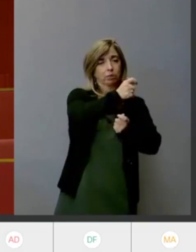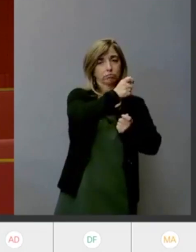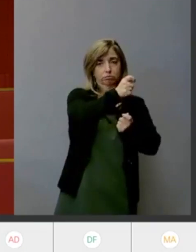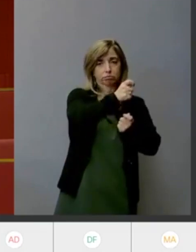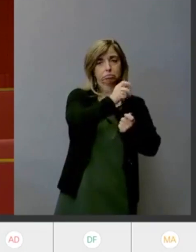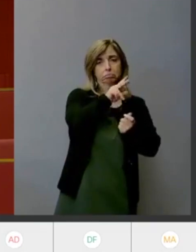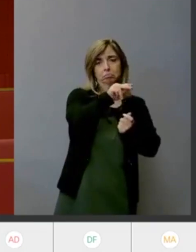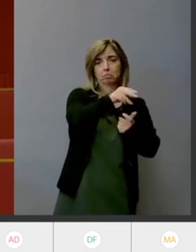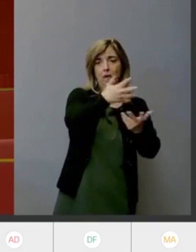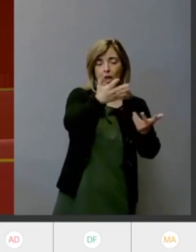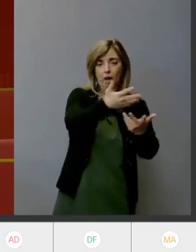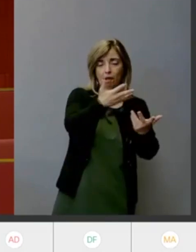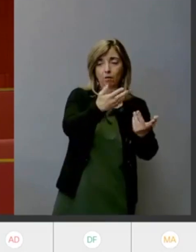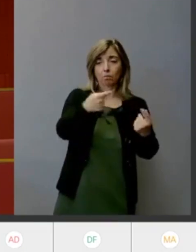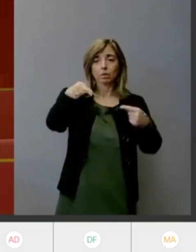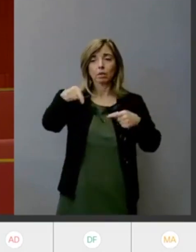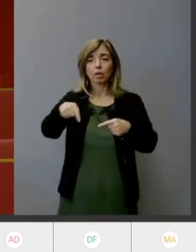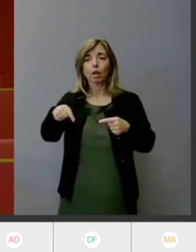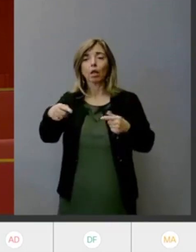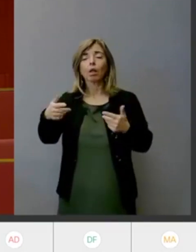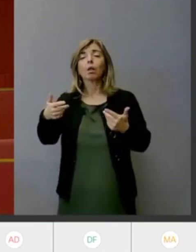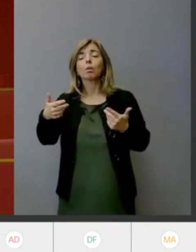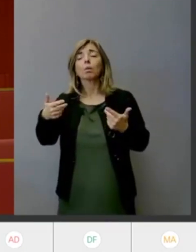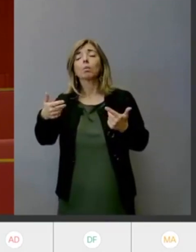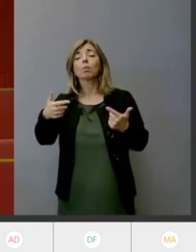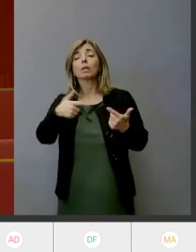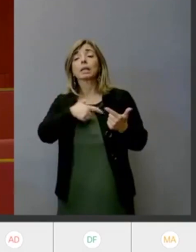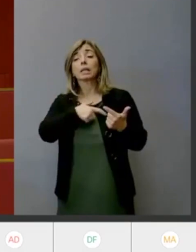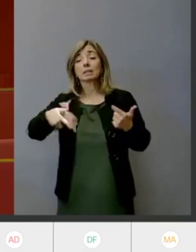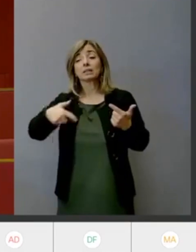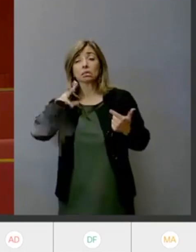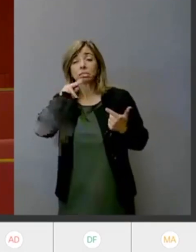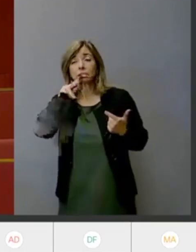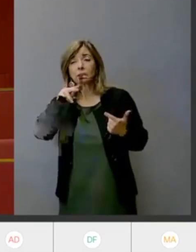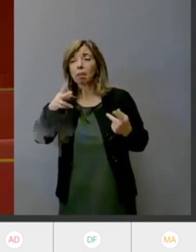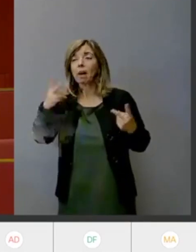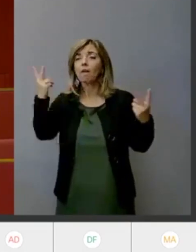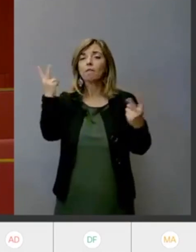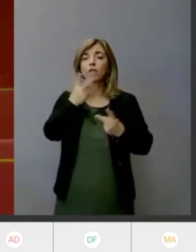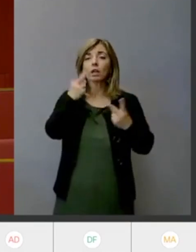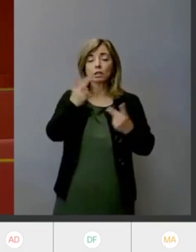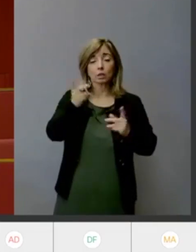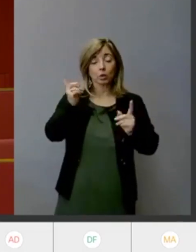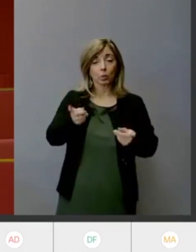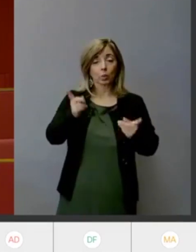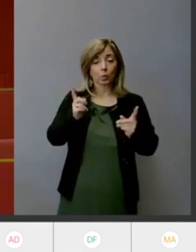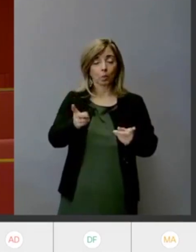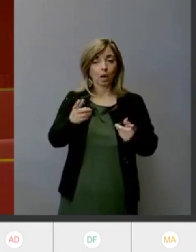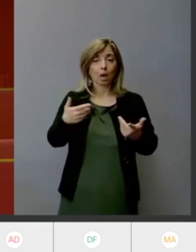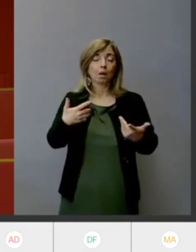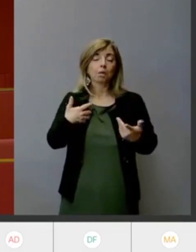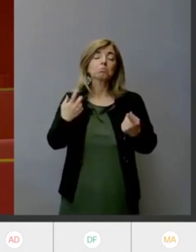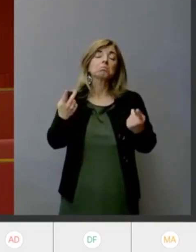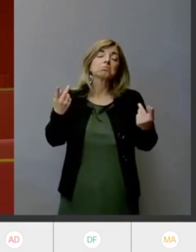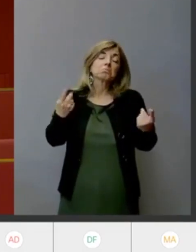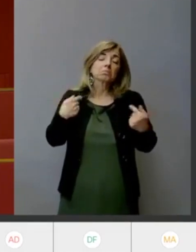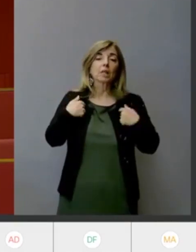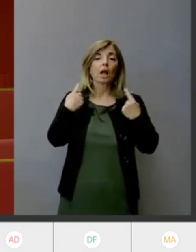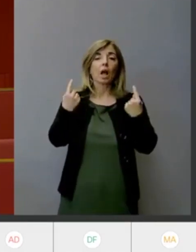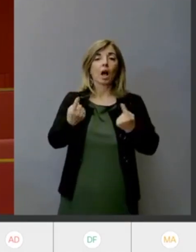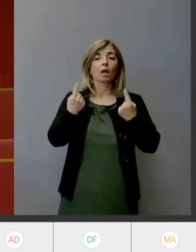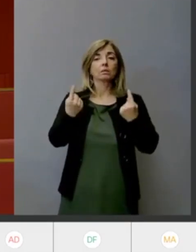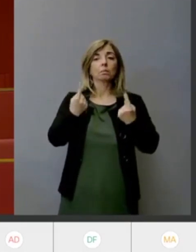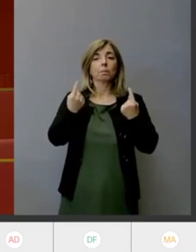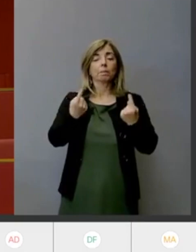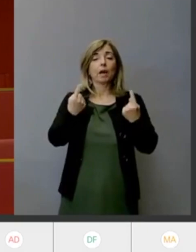sia in realtà una verità cioè l'intenzione è vera e reale poi tutto il resto io aspetto risposta da parte dell'assessore